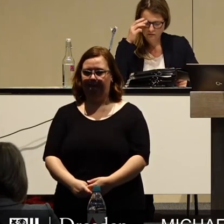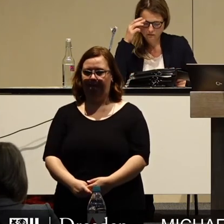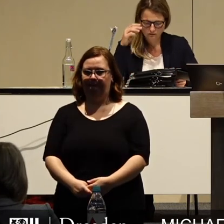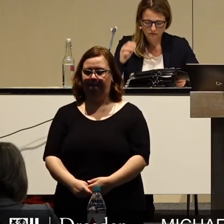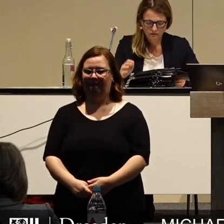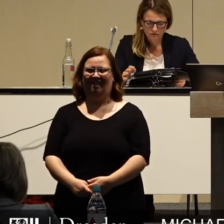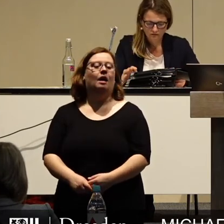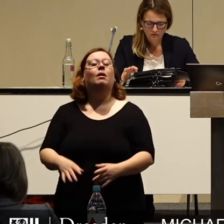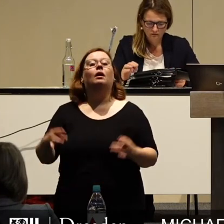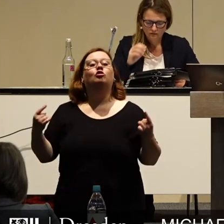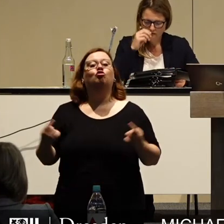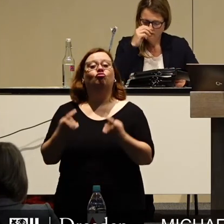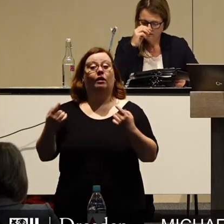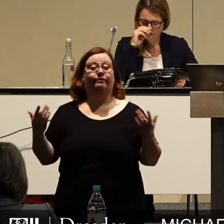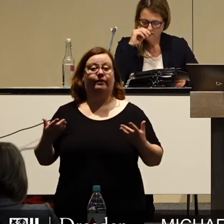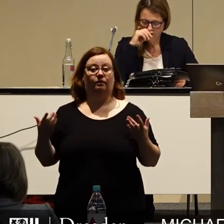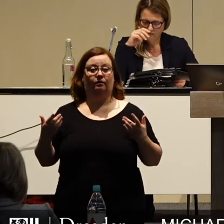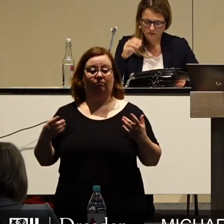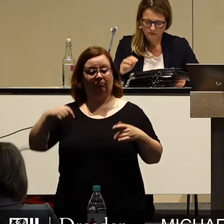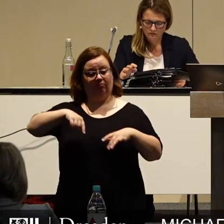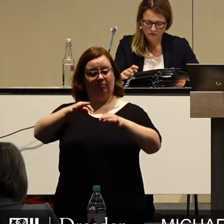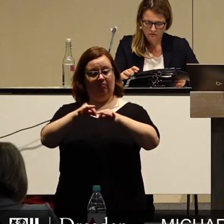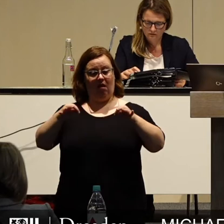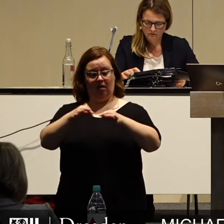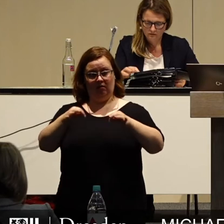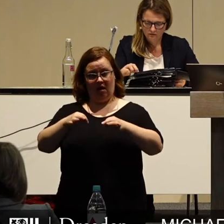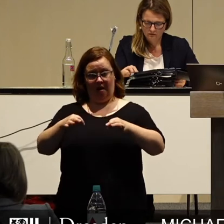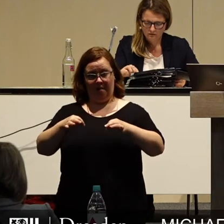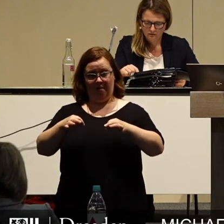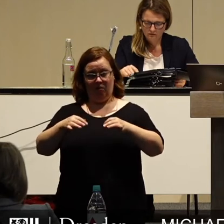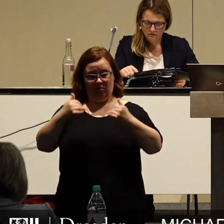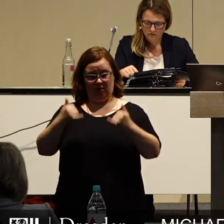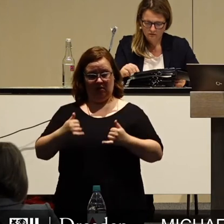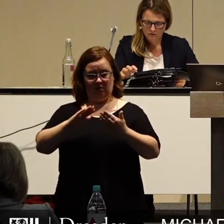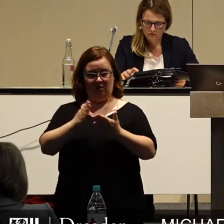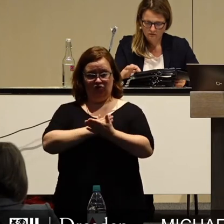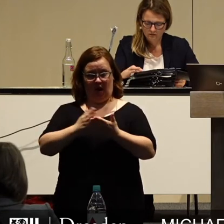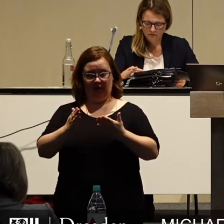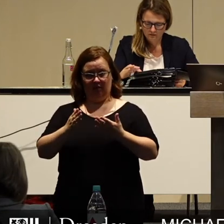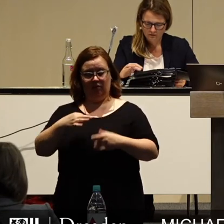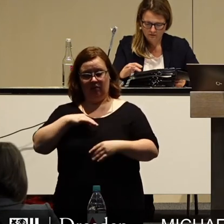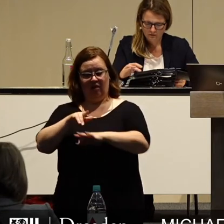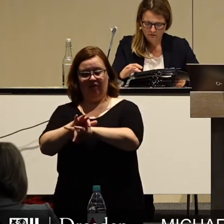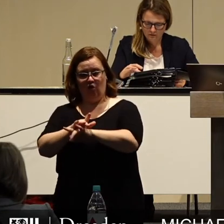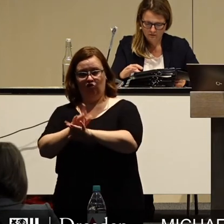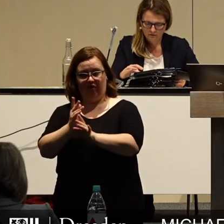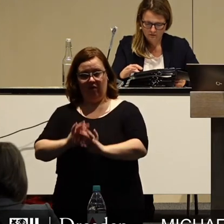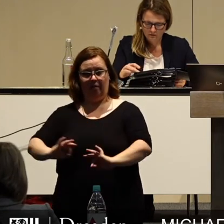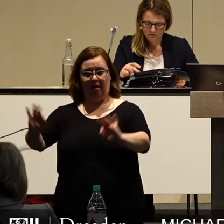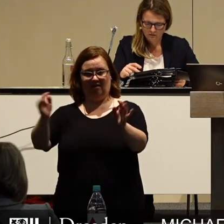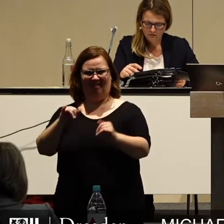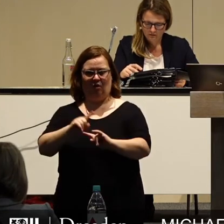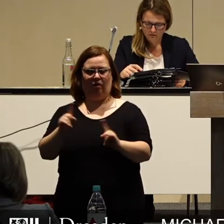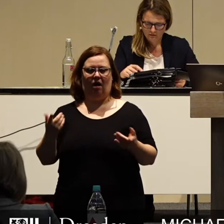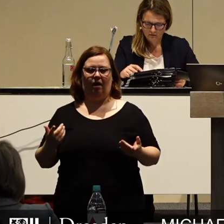Darüber streiten kann man sich allerdings auch, ob die Maßnahmen, die jetzt getroffen wurden, unsere Wirtschaft tatsächlich zukunftsfähiger